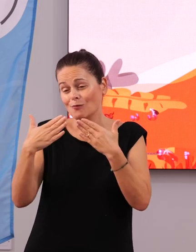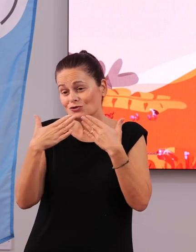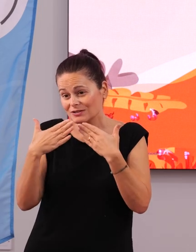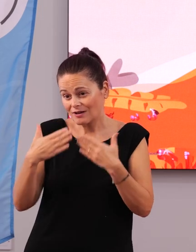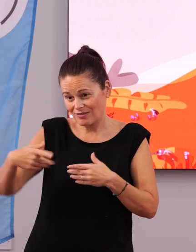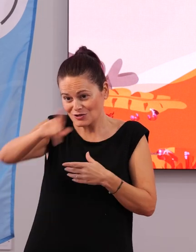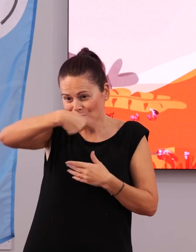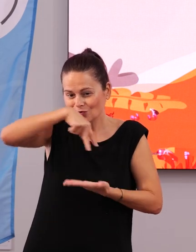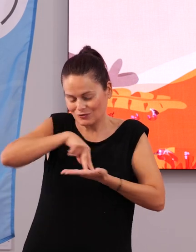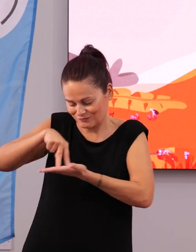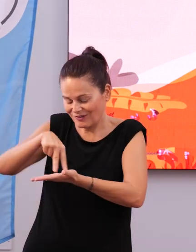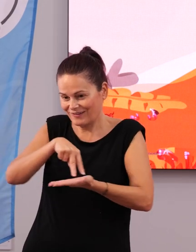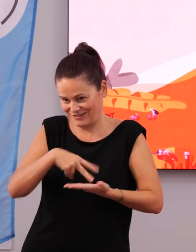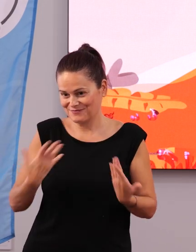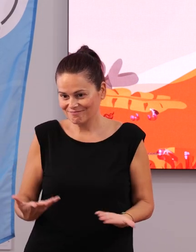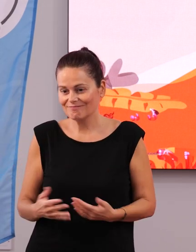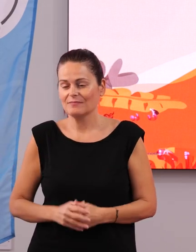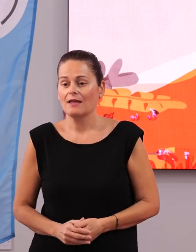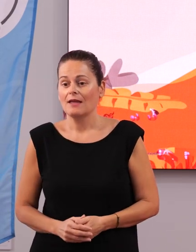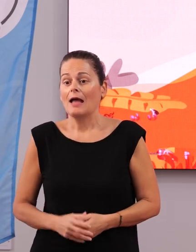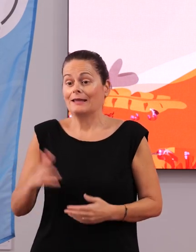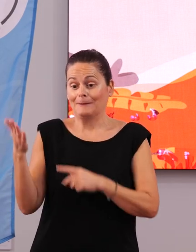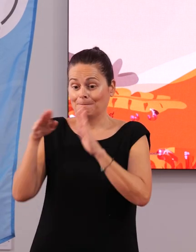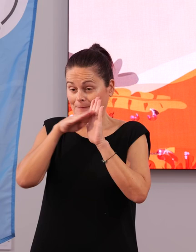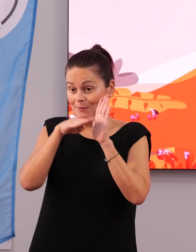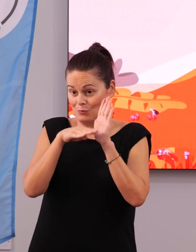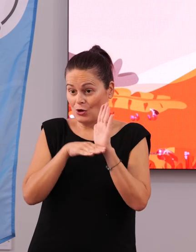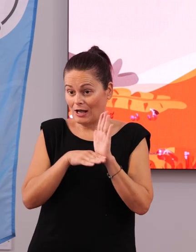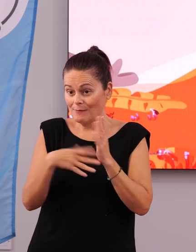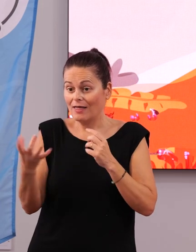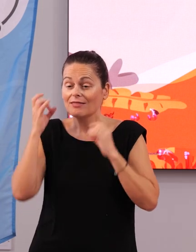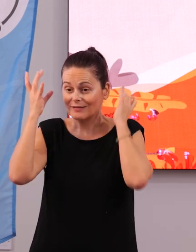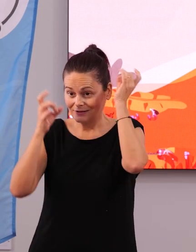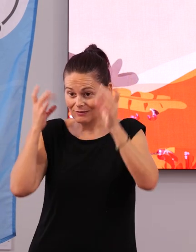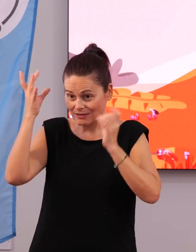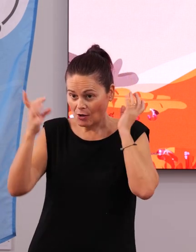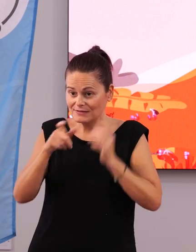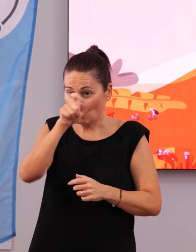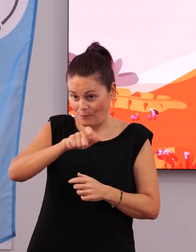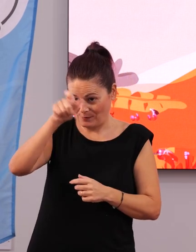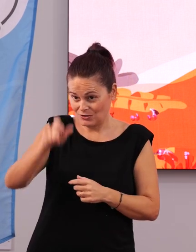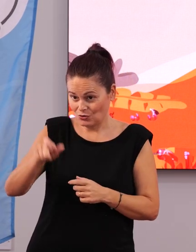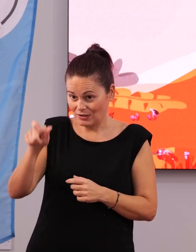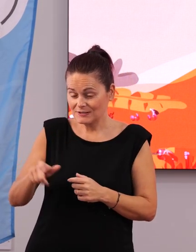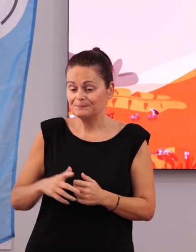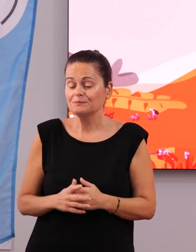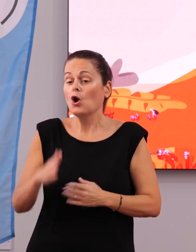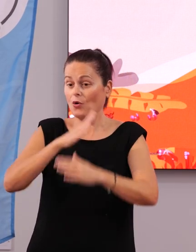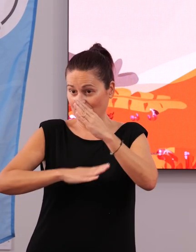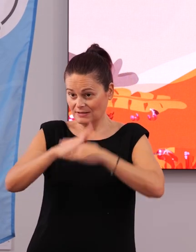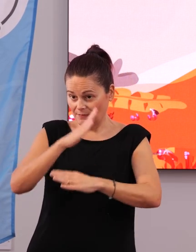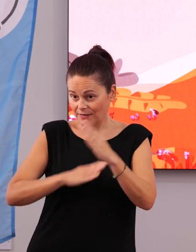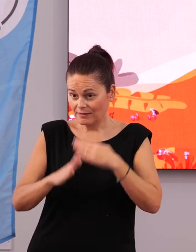a todos por vuestra asistencia. Como decía, venimos a presentar el programa de actividades de personas con